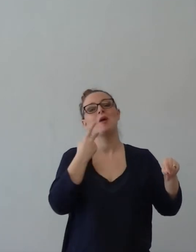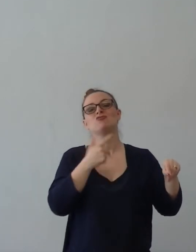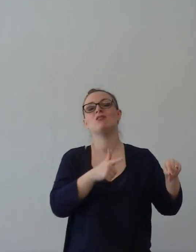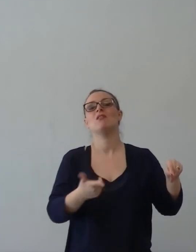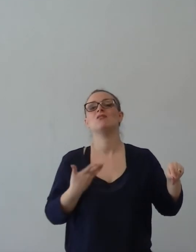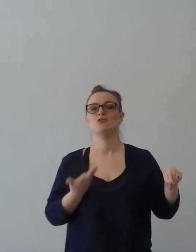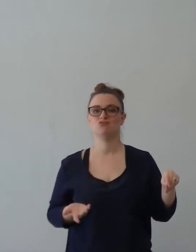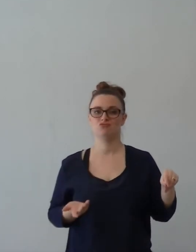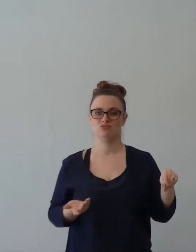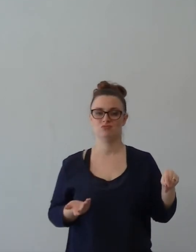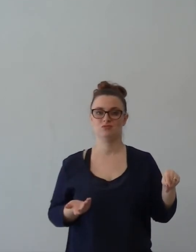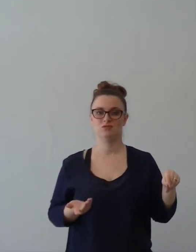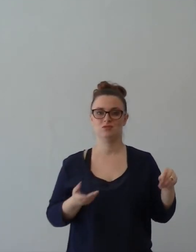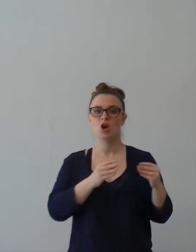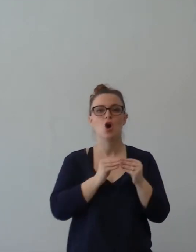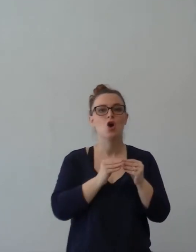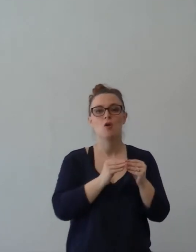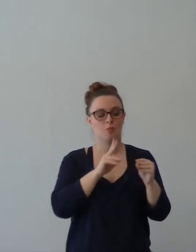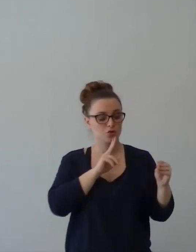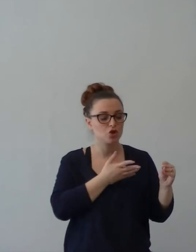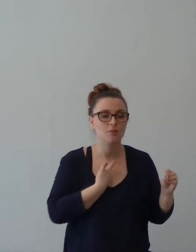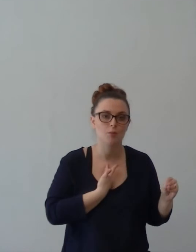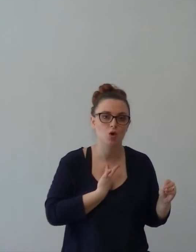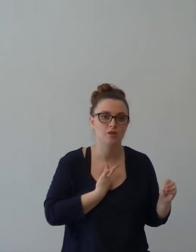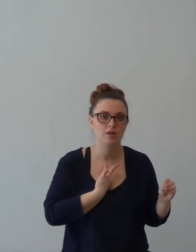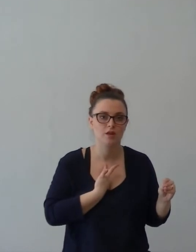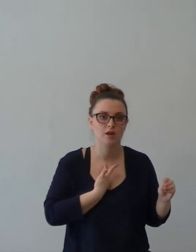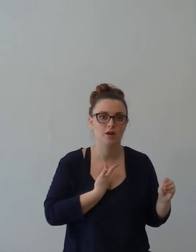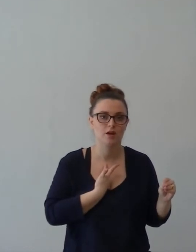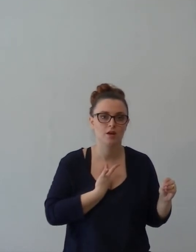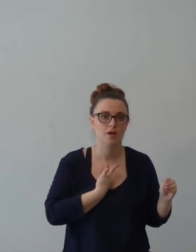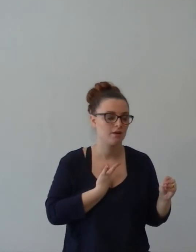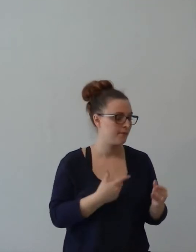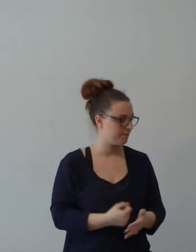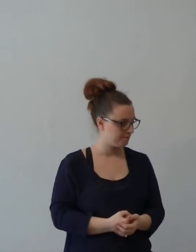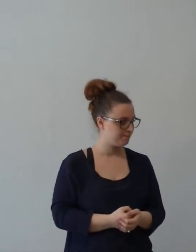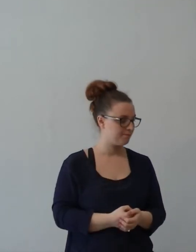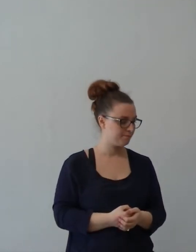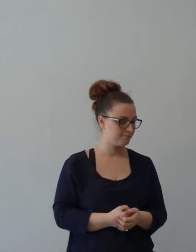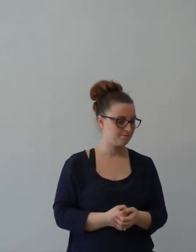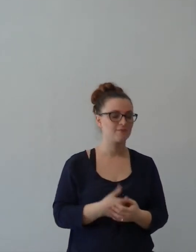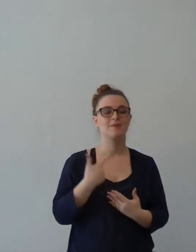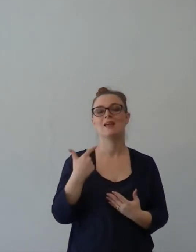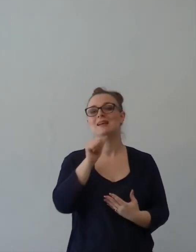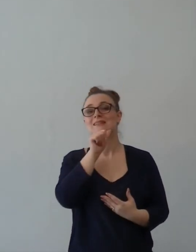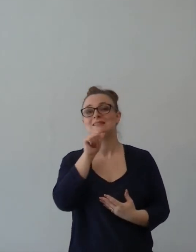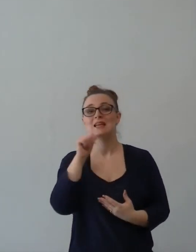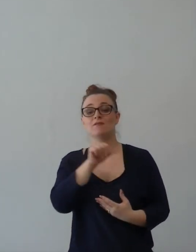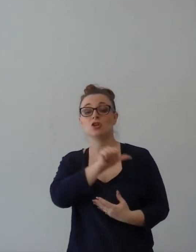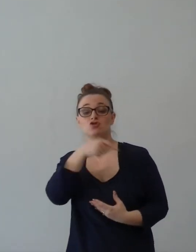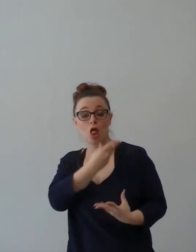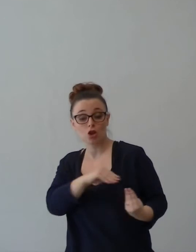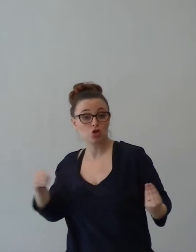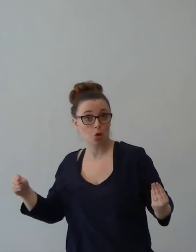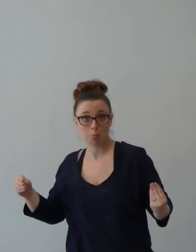Quale situazione possiamo dare? La situazione non è soltanto nell'avere strumenti materiali, di cui abbiamo parlato nelle